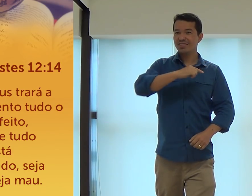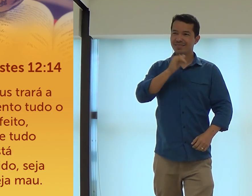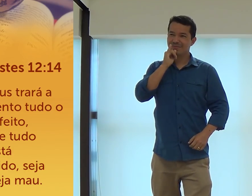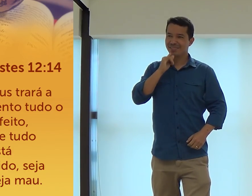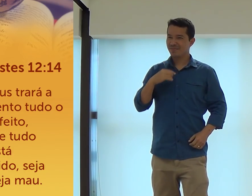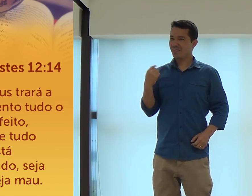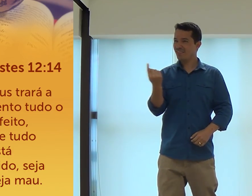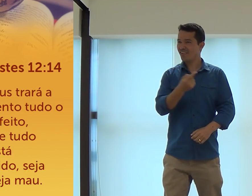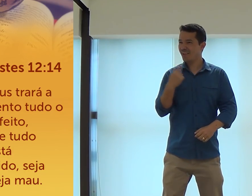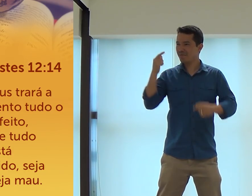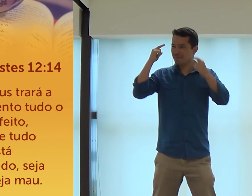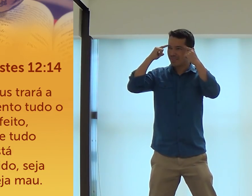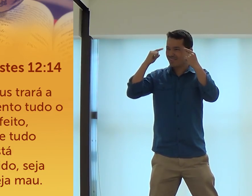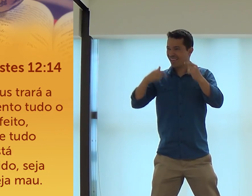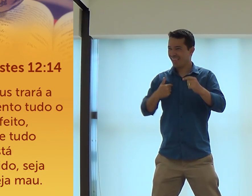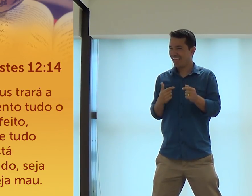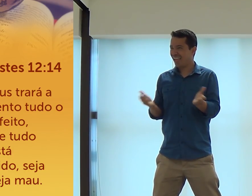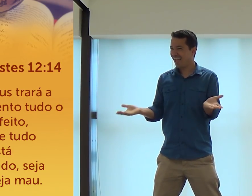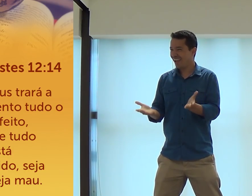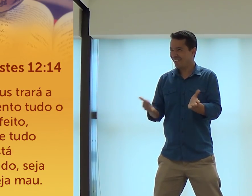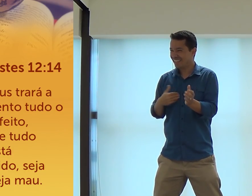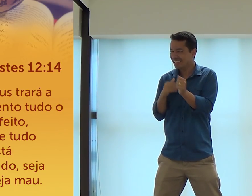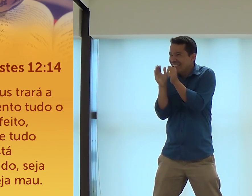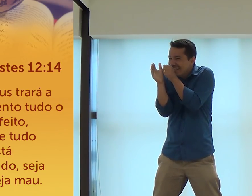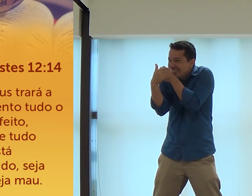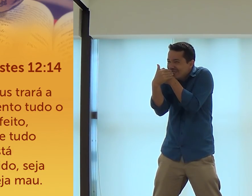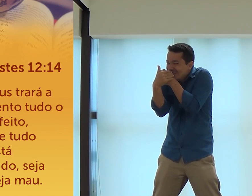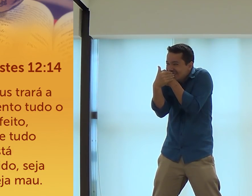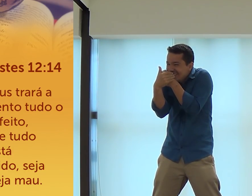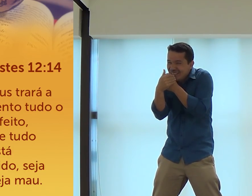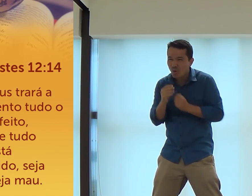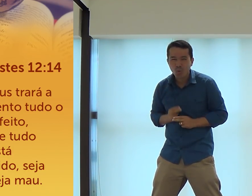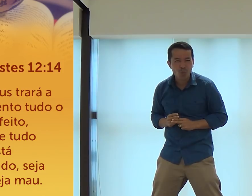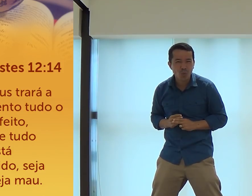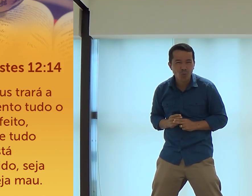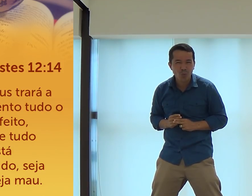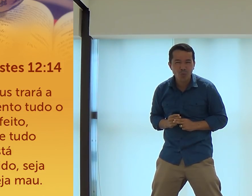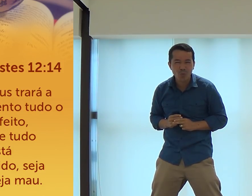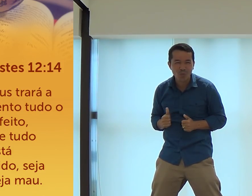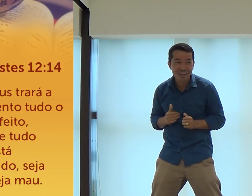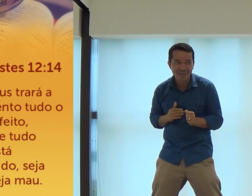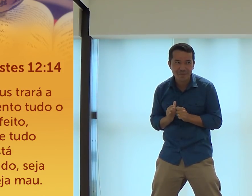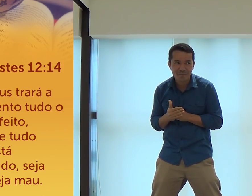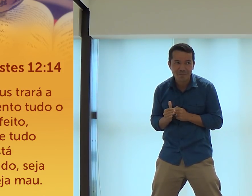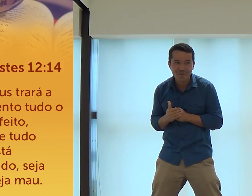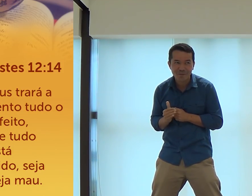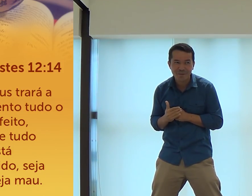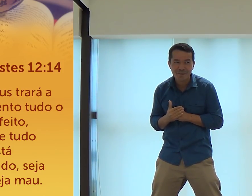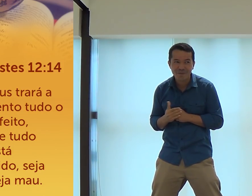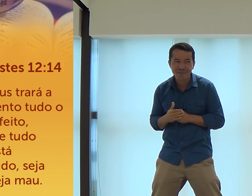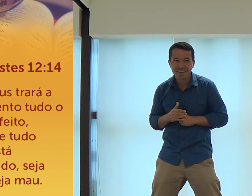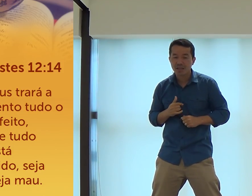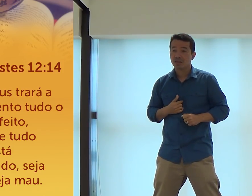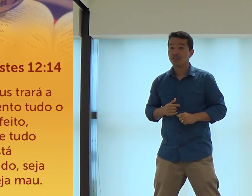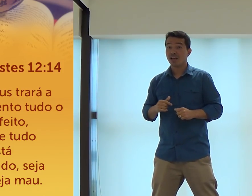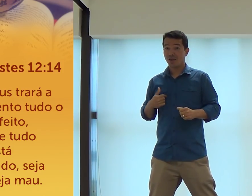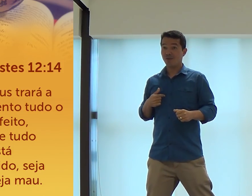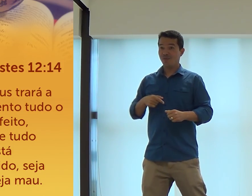Aí, você, né? Por exemplo, você pensa, ah, eu vou esconder umas coisas aqui, eu vou disfarçar, ai, não vai